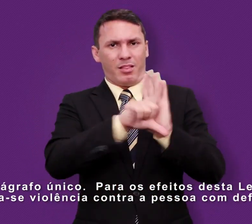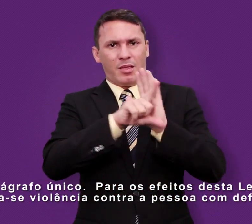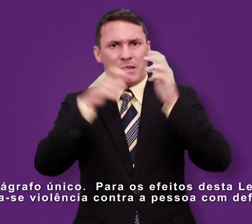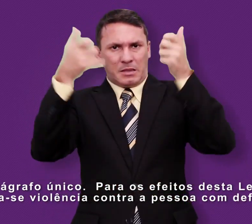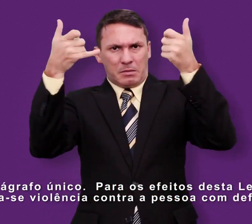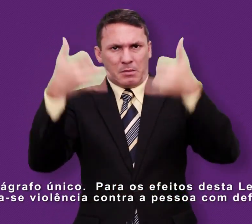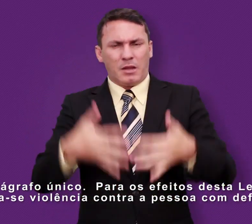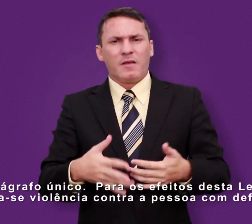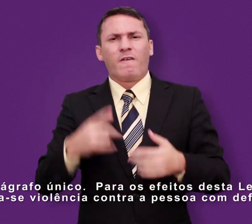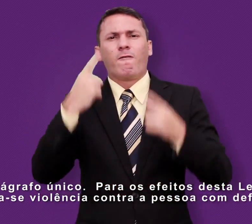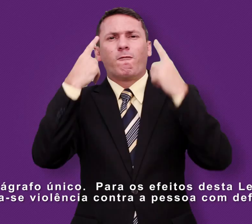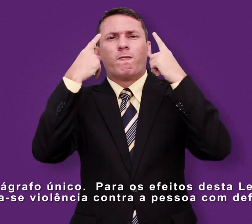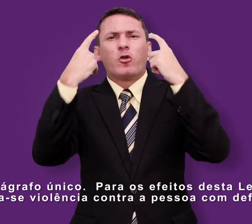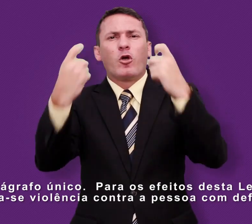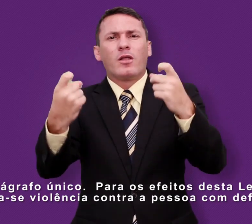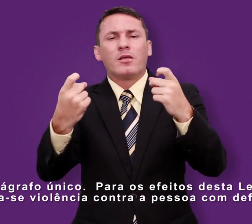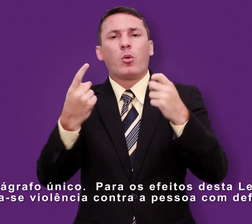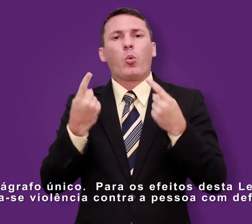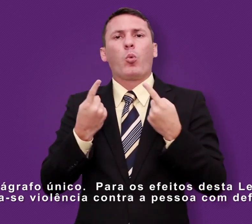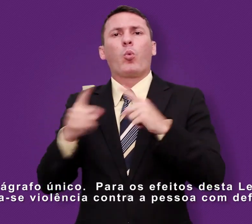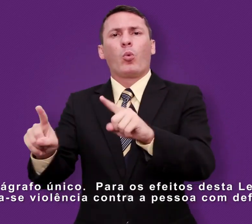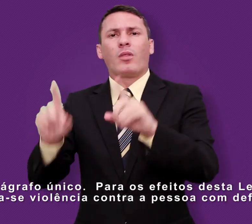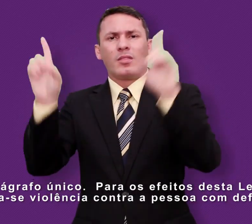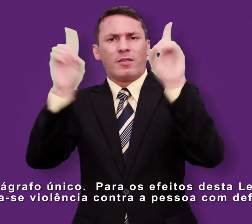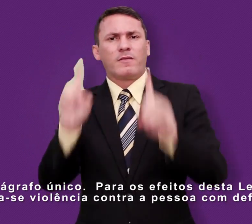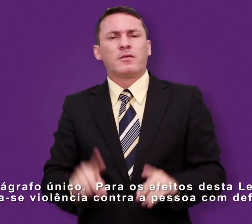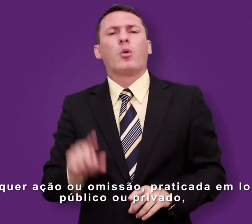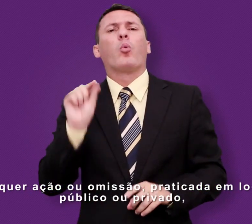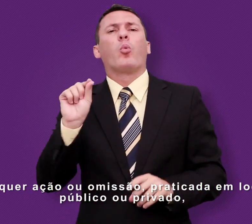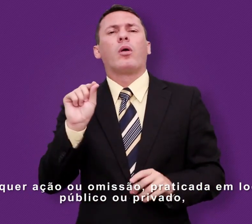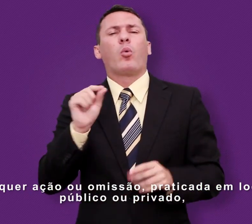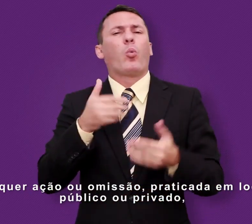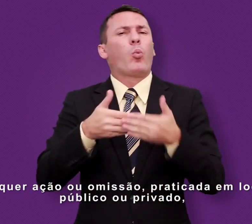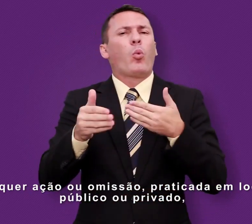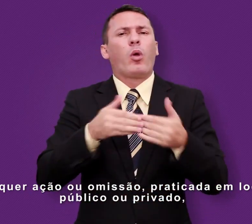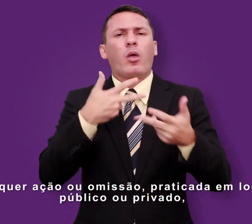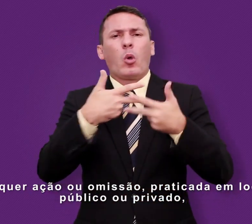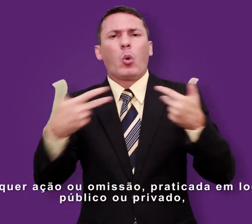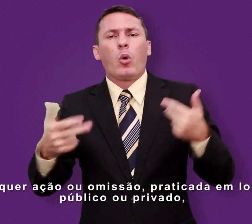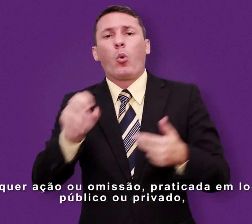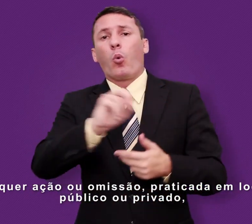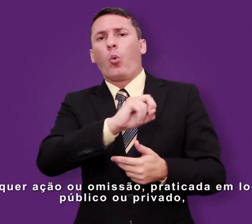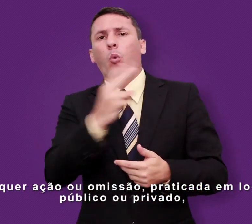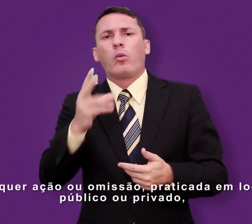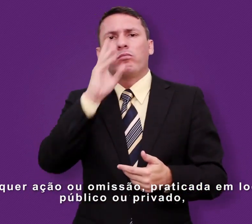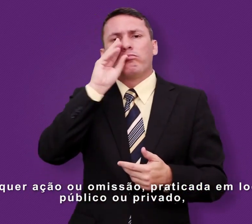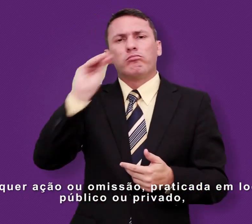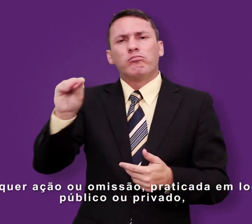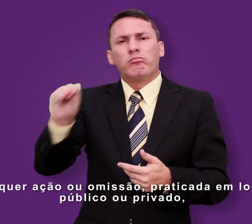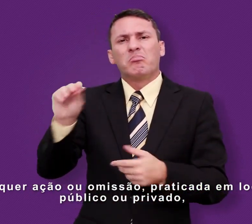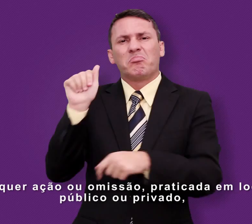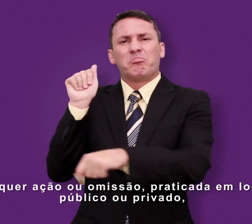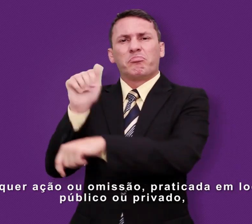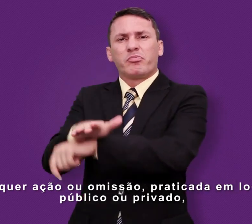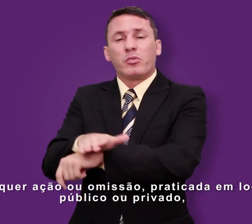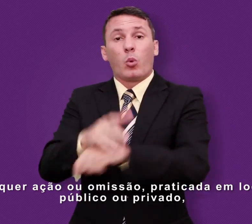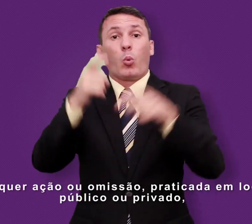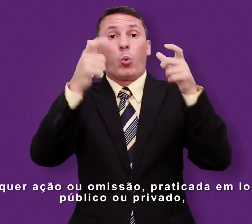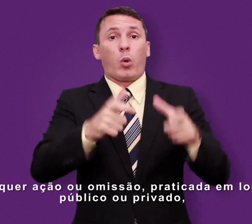considera-se violência contra a pessoa com deficiência qualquer ação ou omissão praticada em local público ou privado